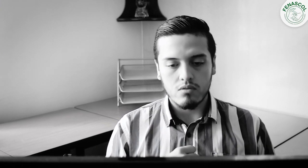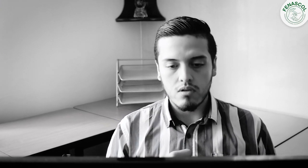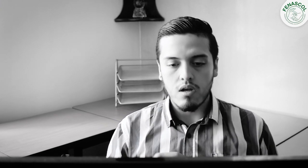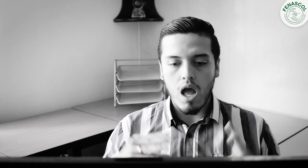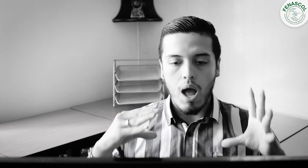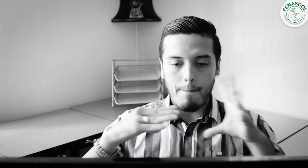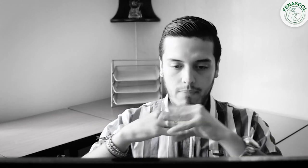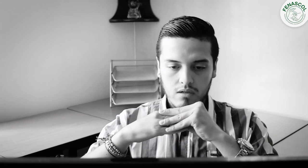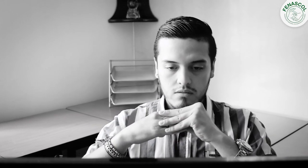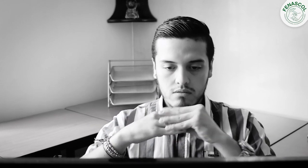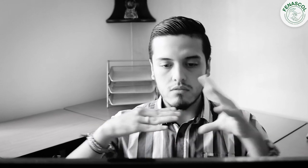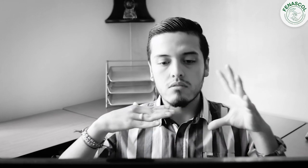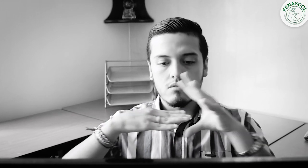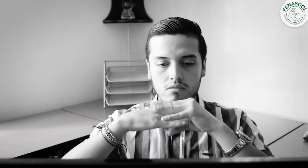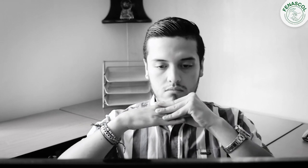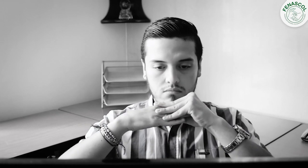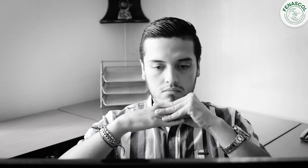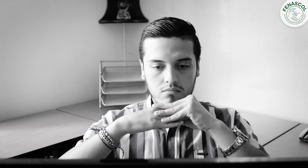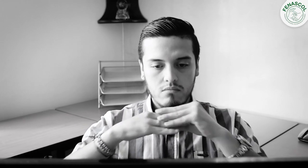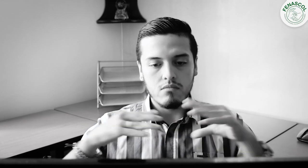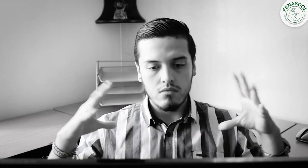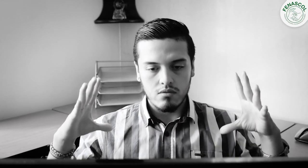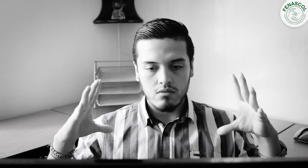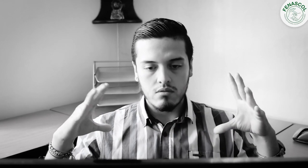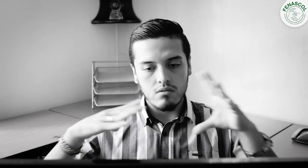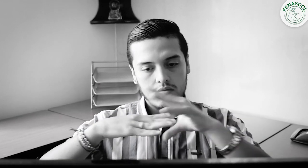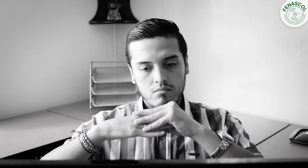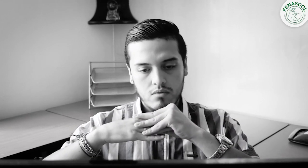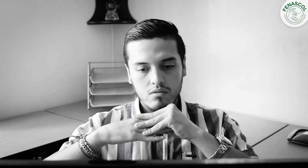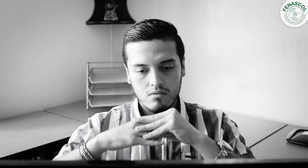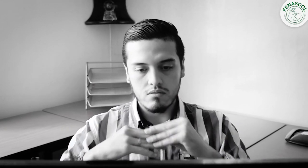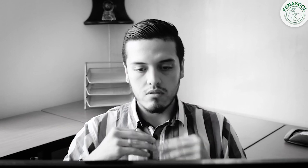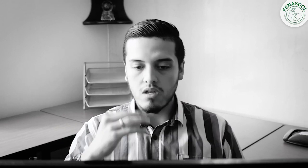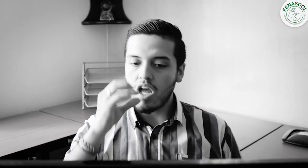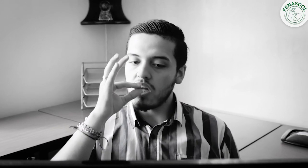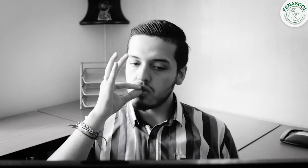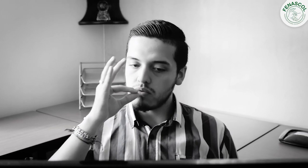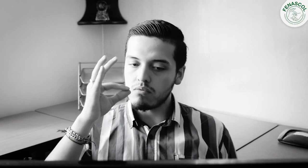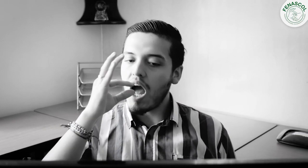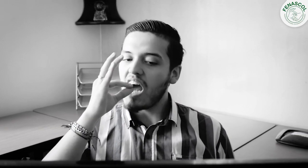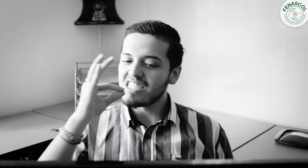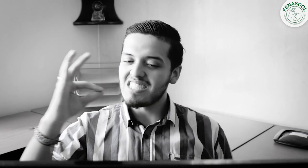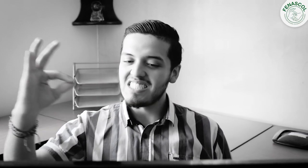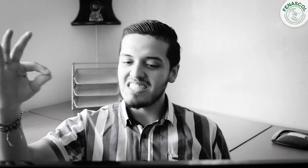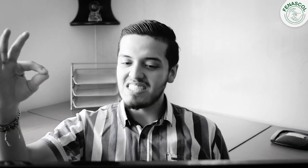pan, queso.